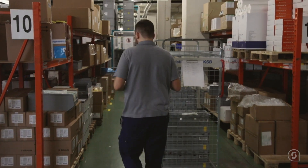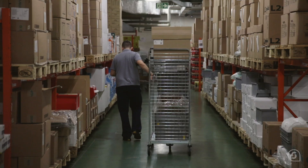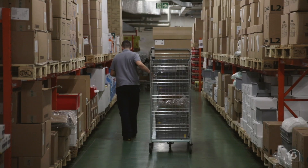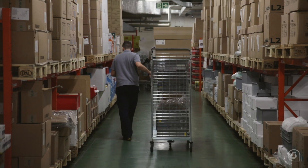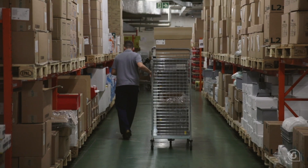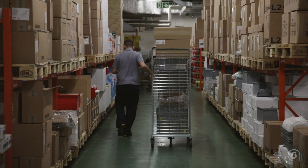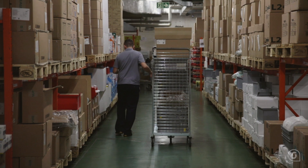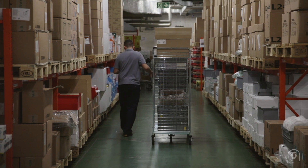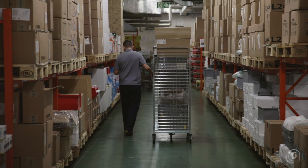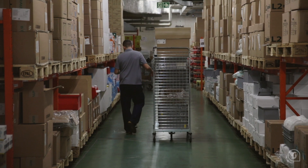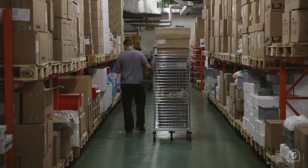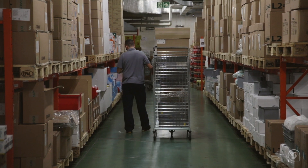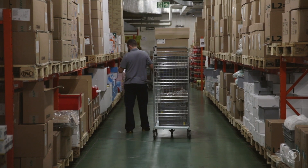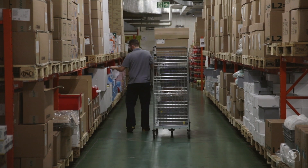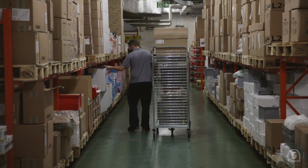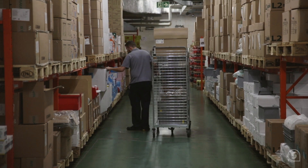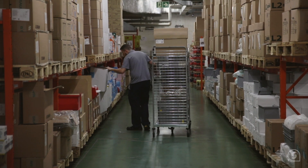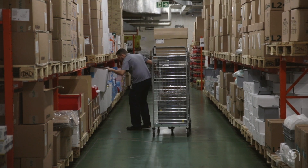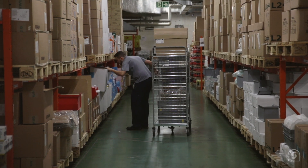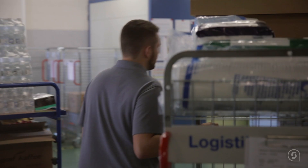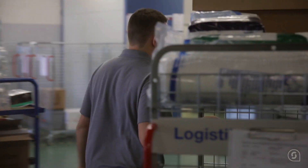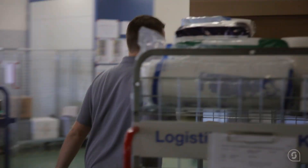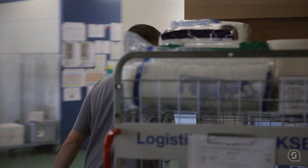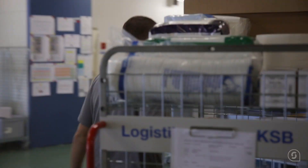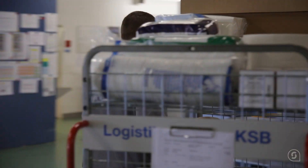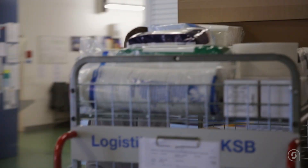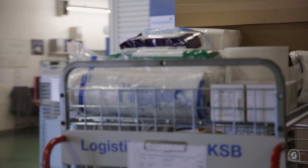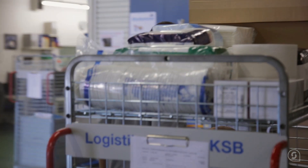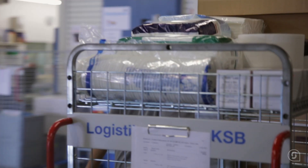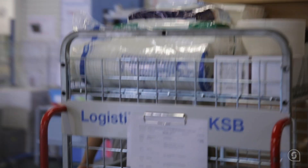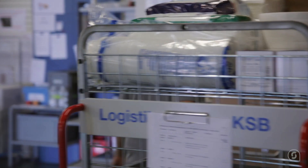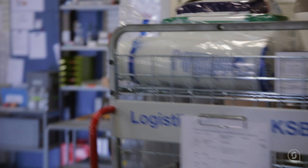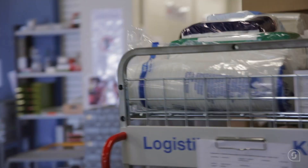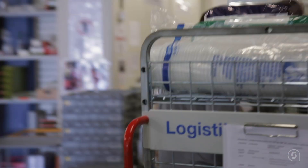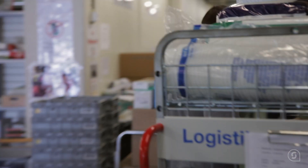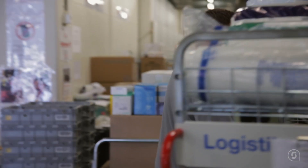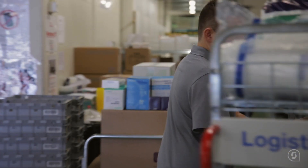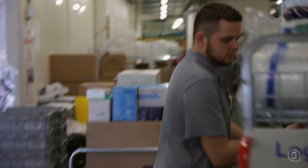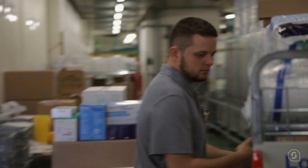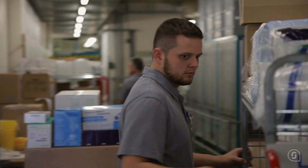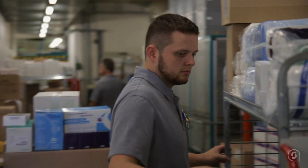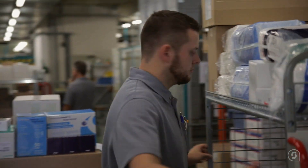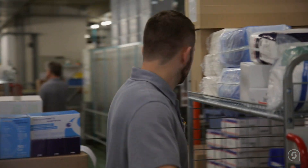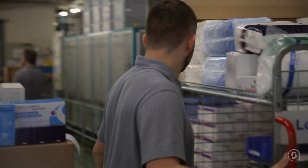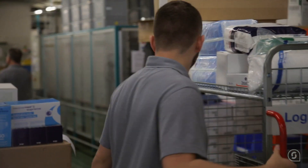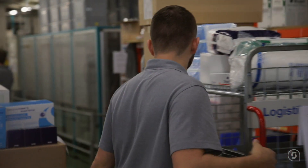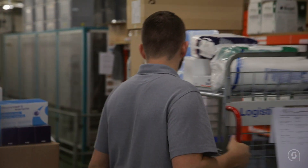Utensilien und Verpflegungsmaterial. Innerhalb des Zentrallagers nimmt Simon ebenfalls Umlagerungen vor, wenn aus